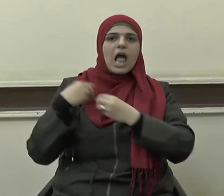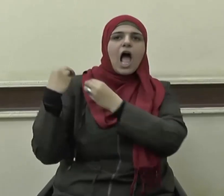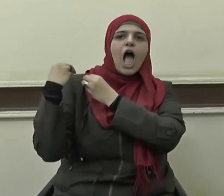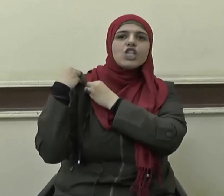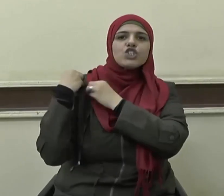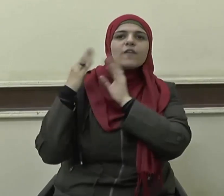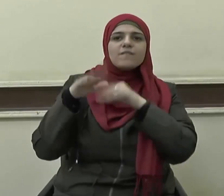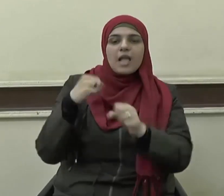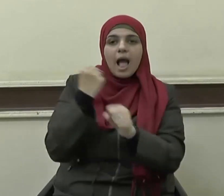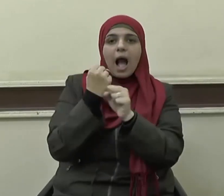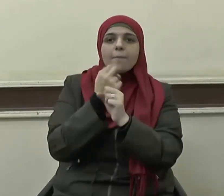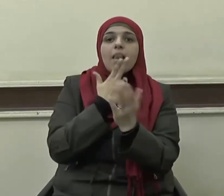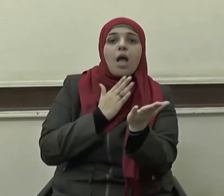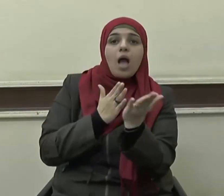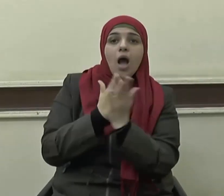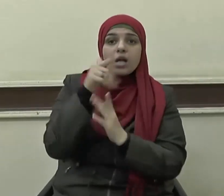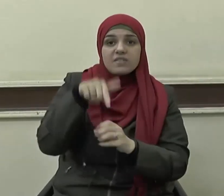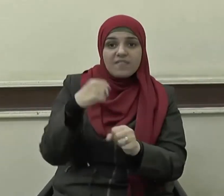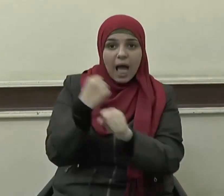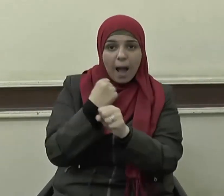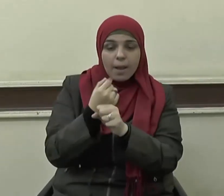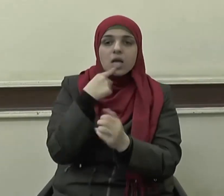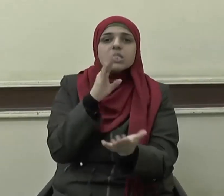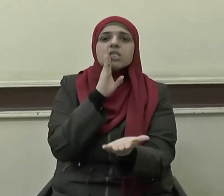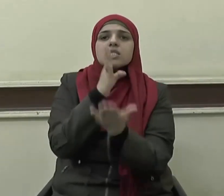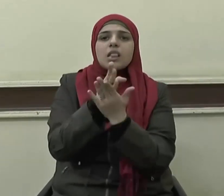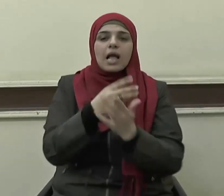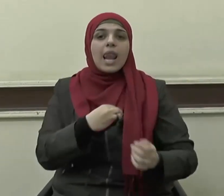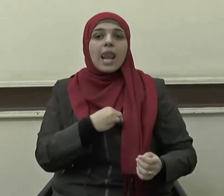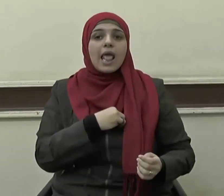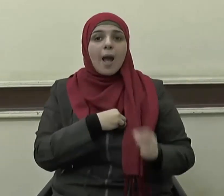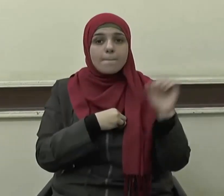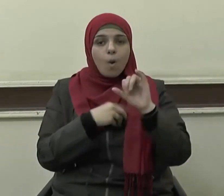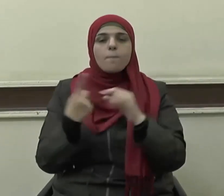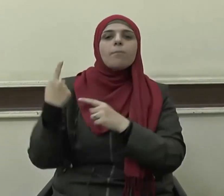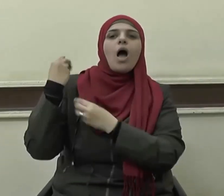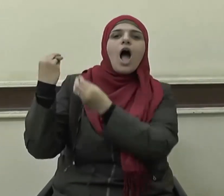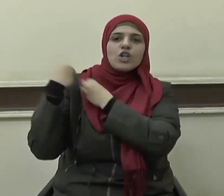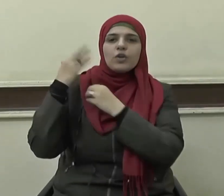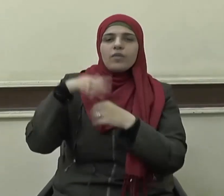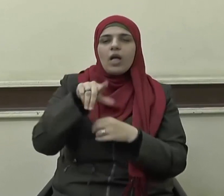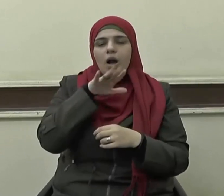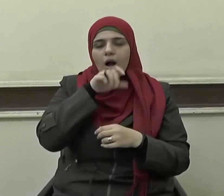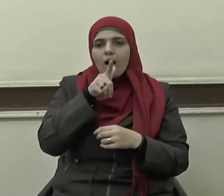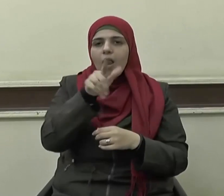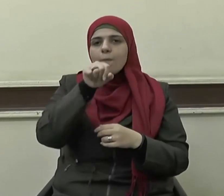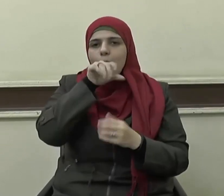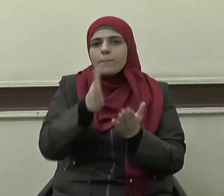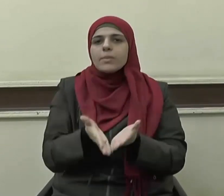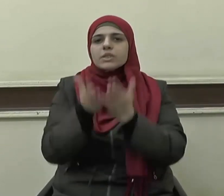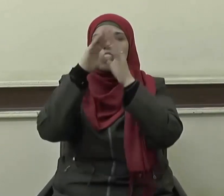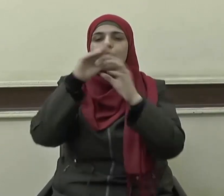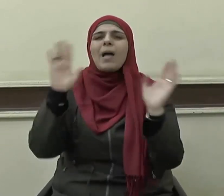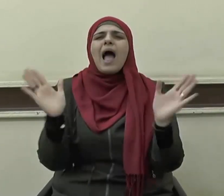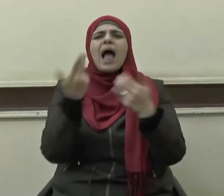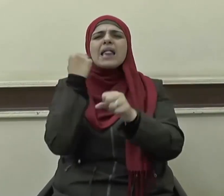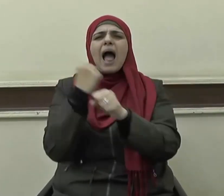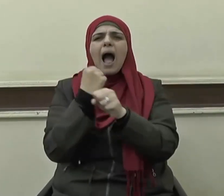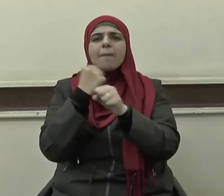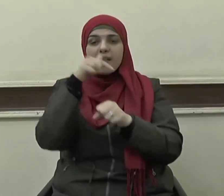إخلاصه في عمله وصدق نيته قال صلى الله عليه وسلم إنما الأعمال بالنيات